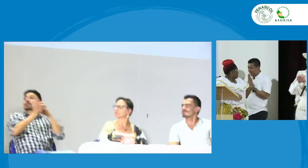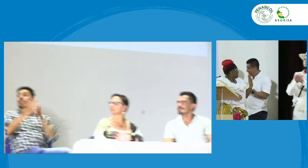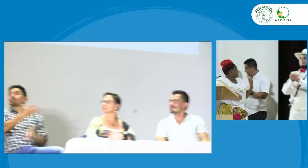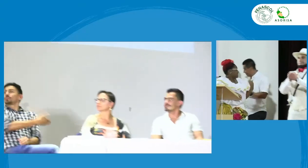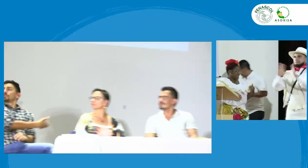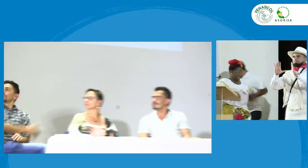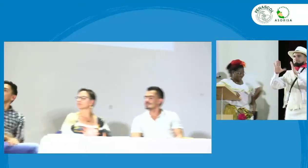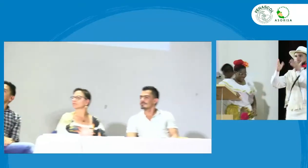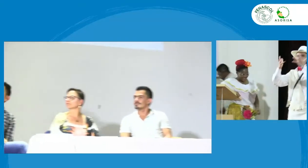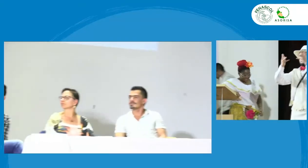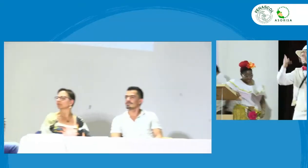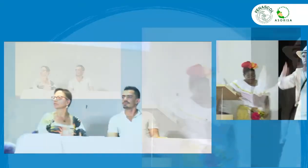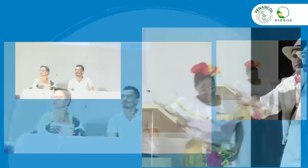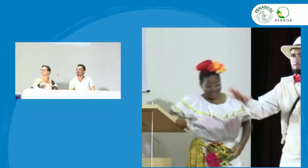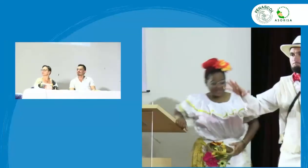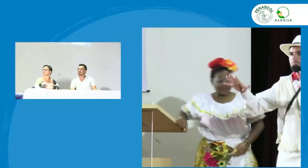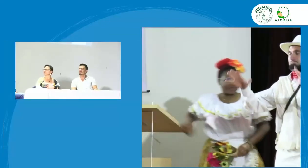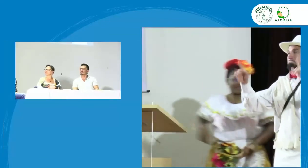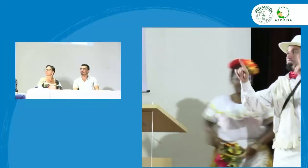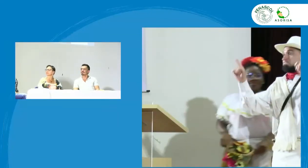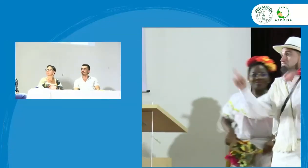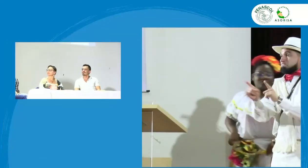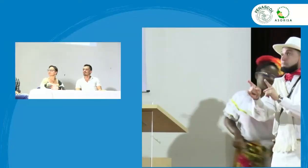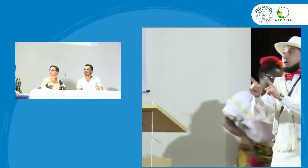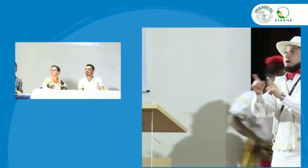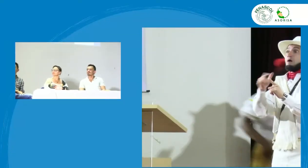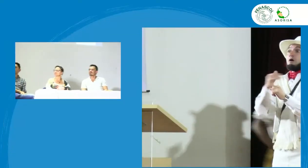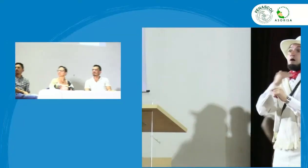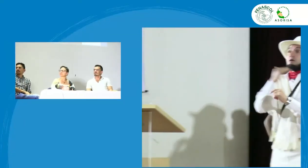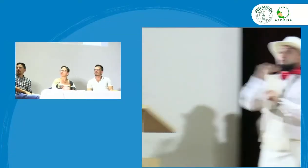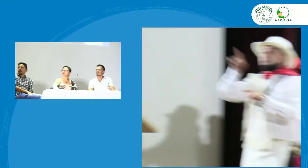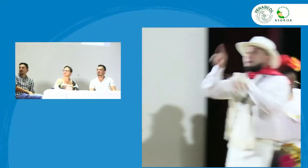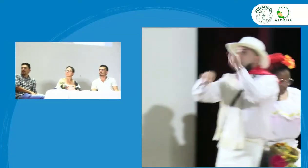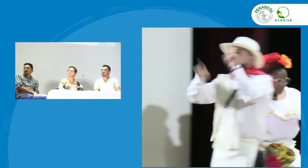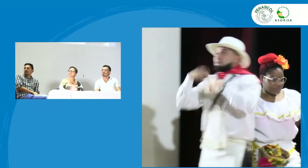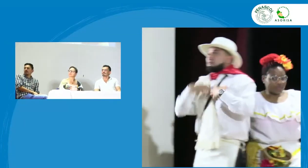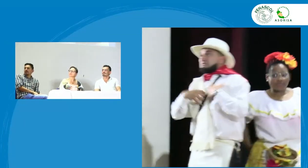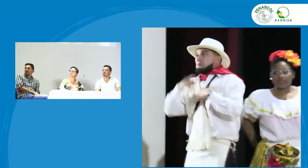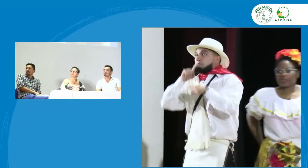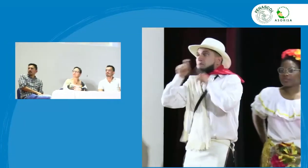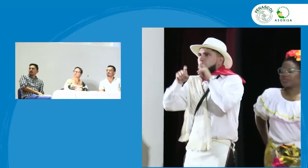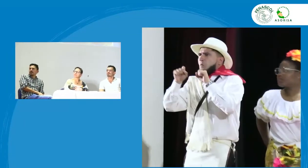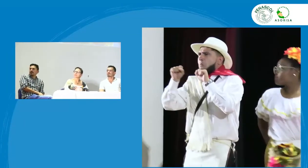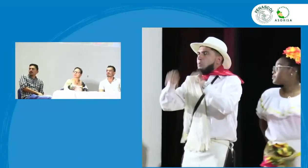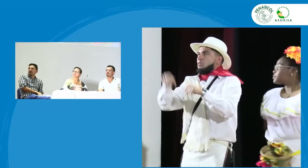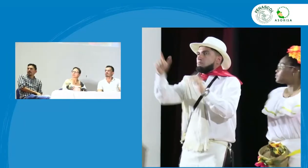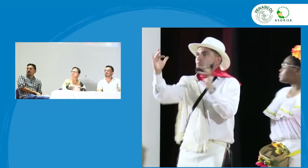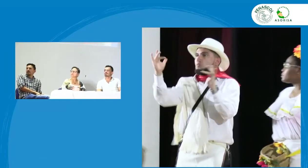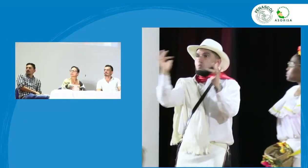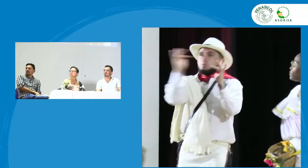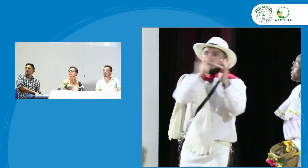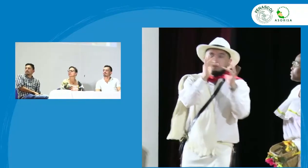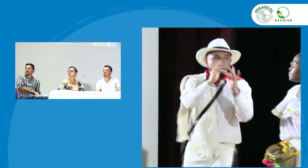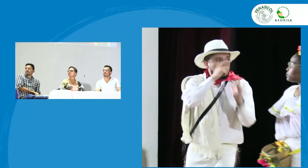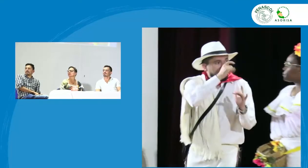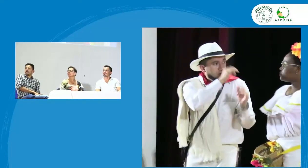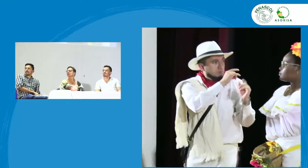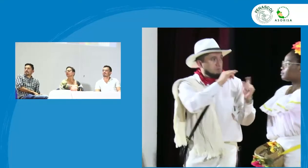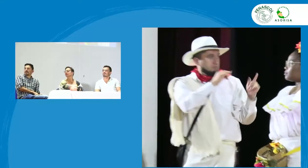Bueno muy bien de esta manera hemos terminado y pues una corta conclusión es que si ustedes